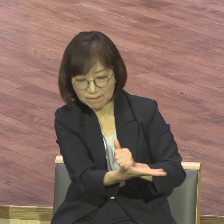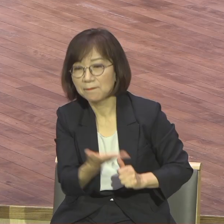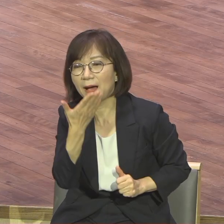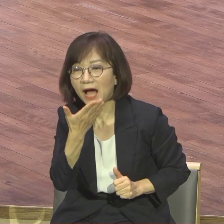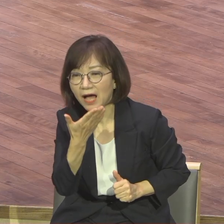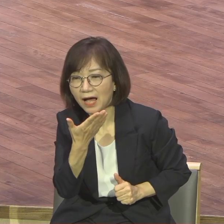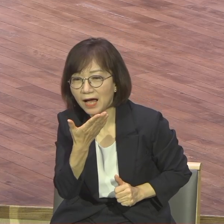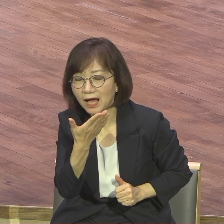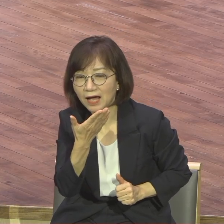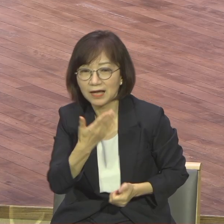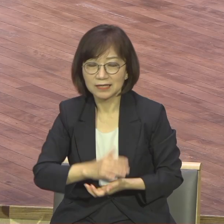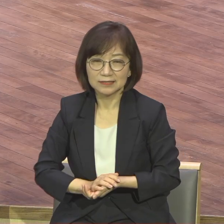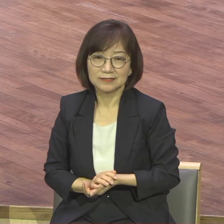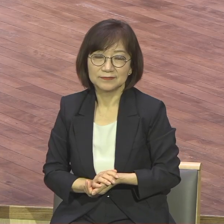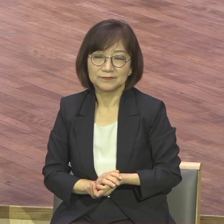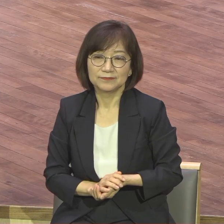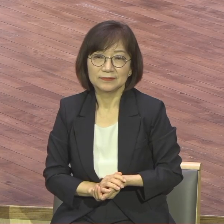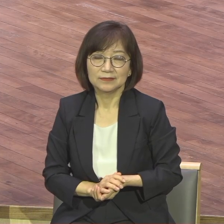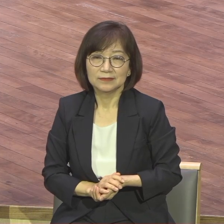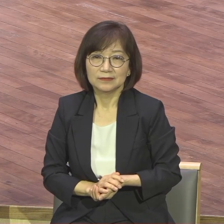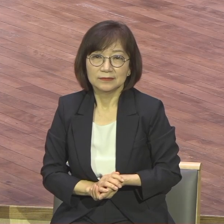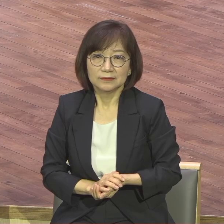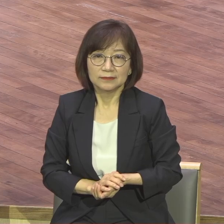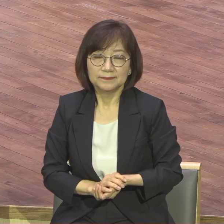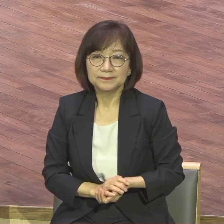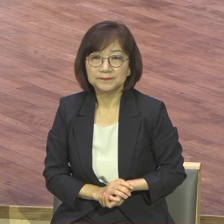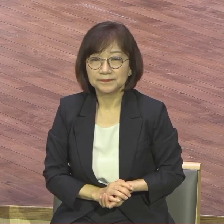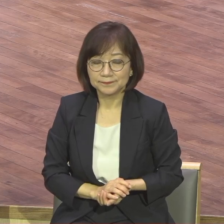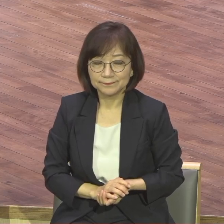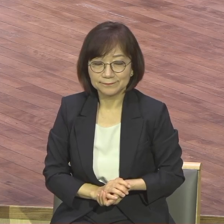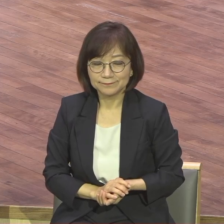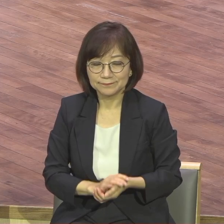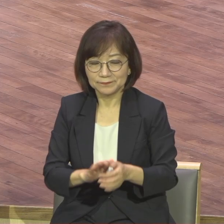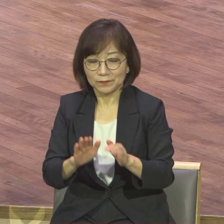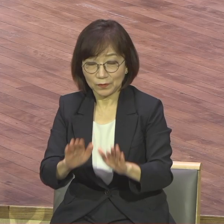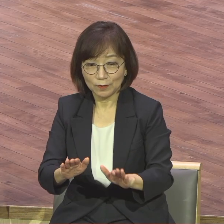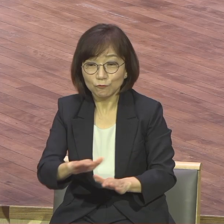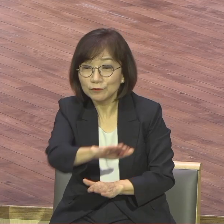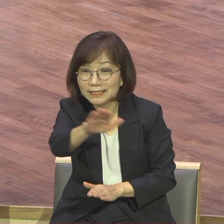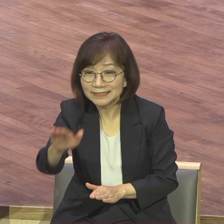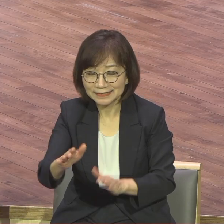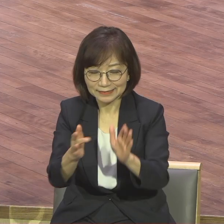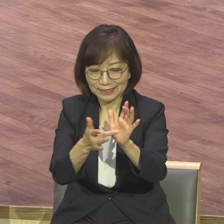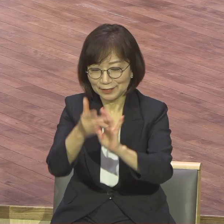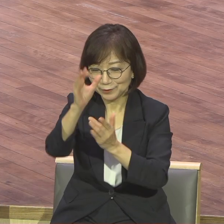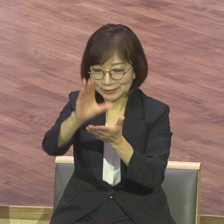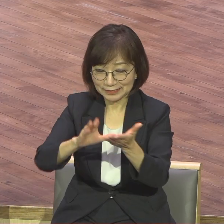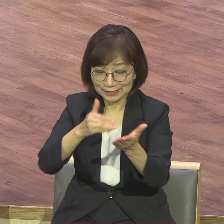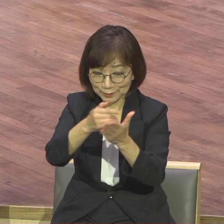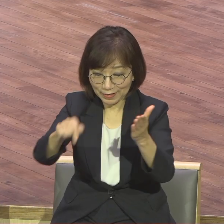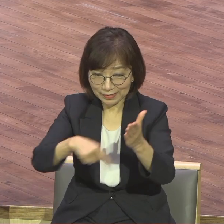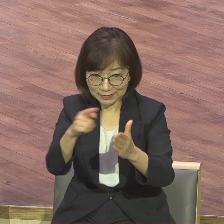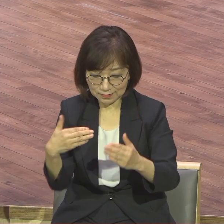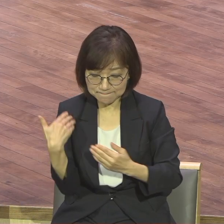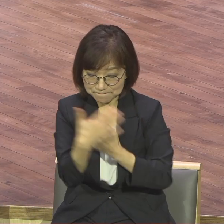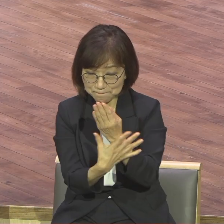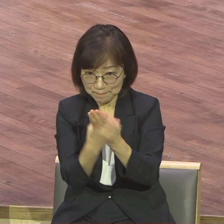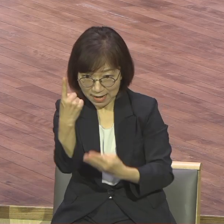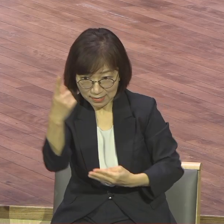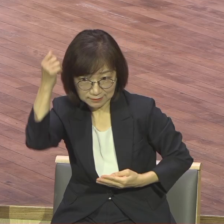오늘 본문 말씀 통해 연결해 모든 성도들은 예수의 속안에 한몸된 지체의식을 가지고 이상필 나라 오천 종족